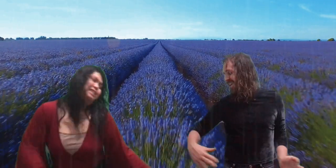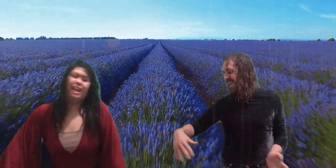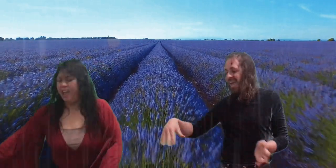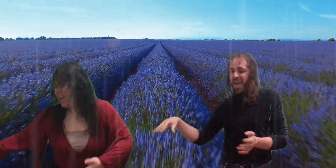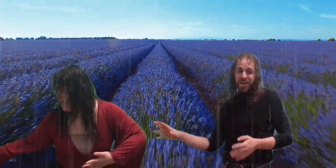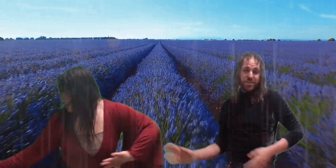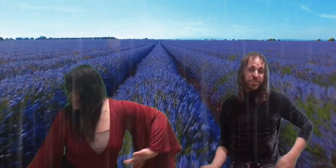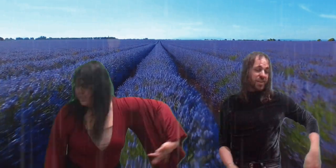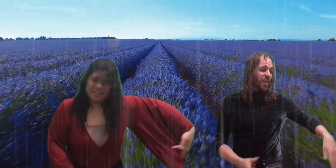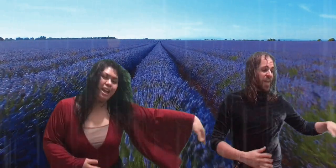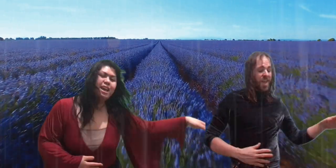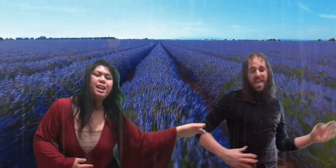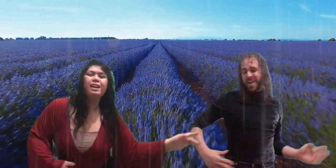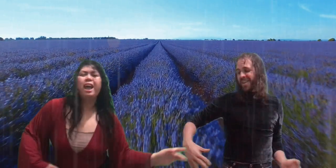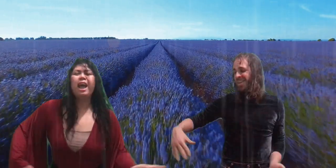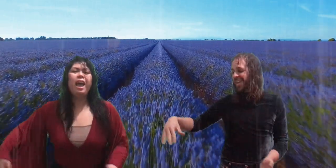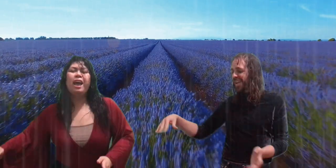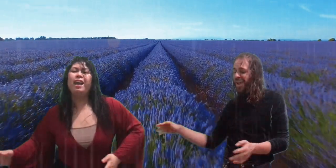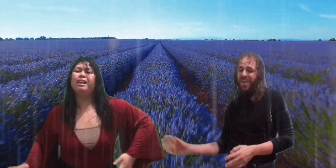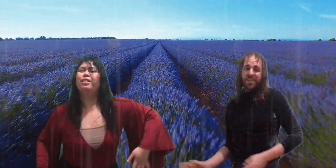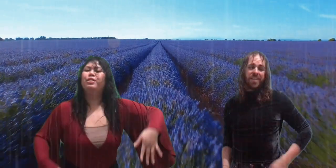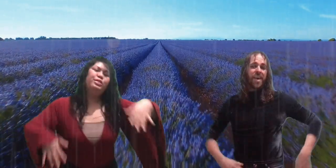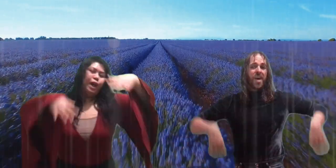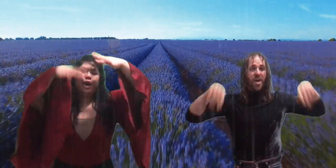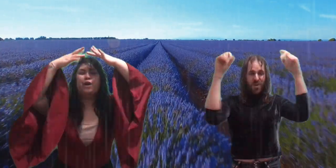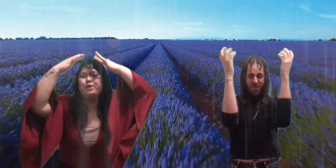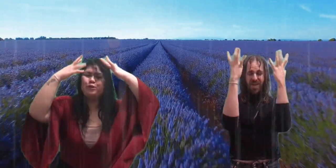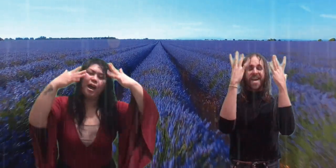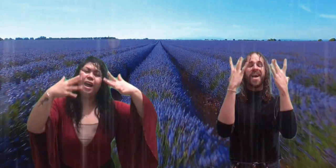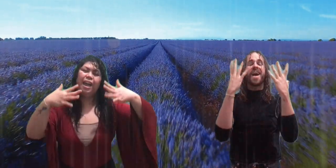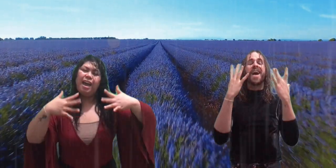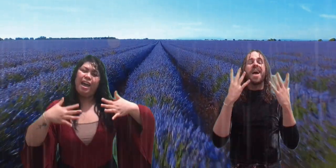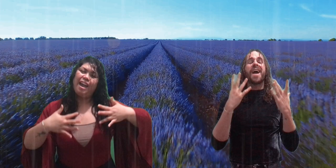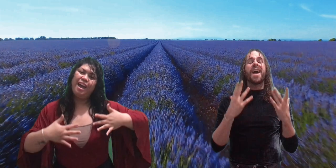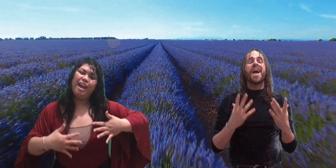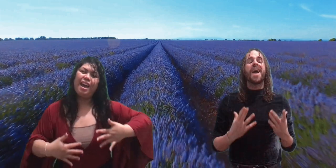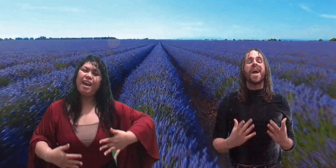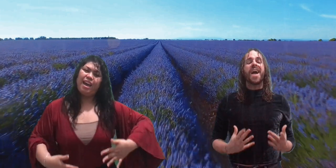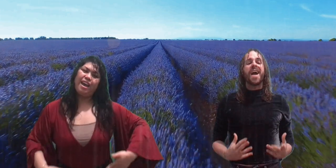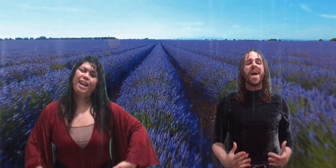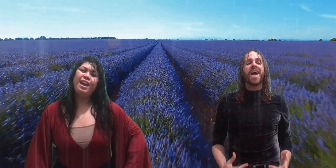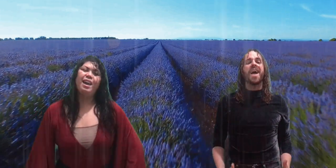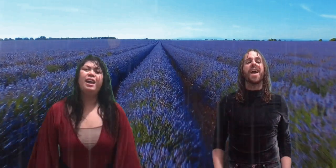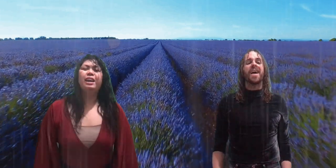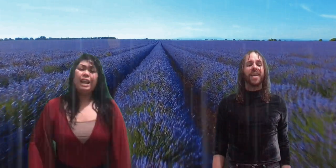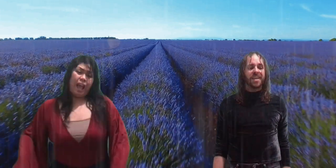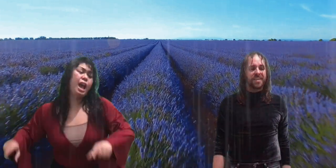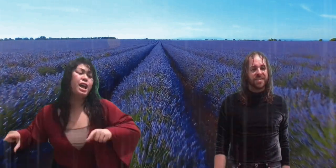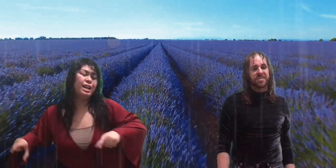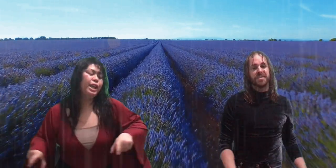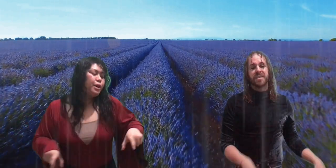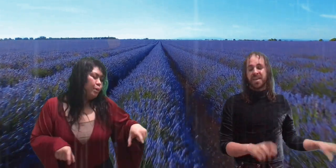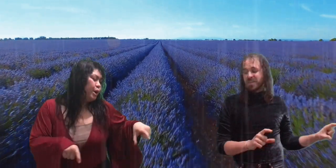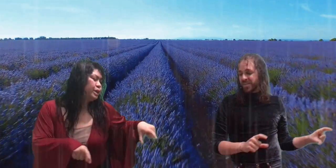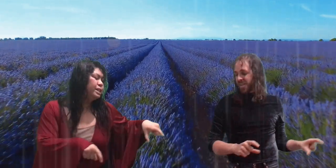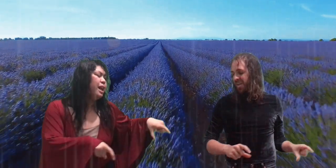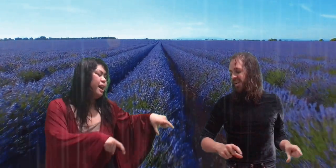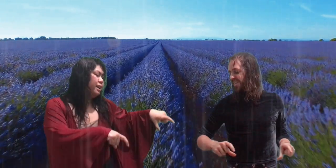Dancing in the rain Keep on like